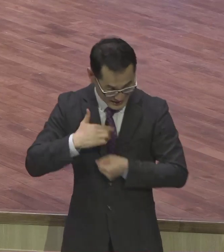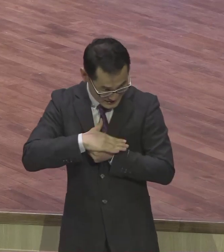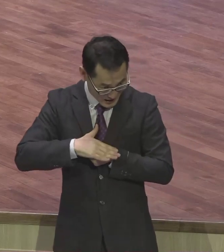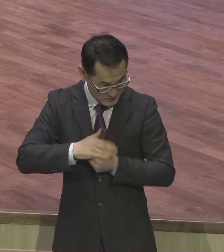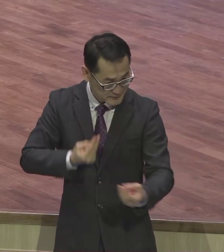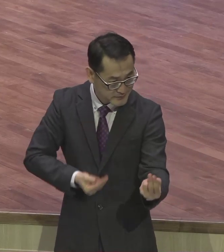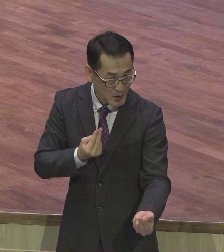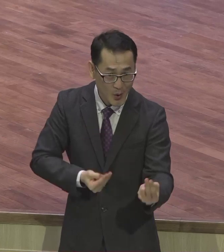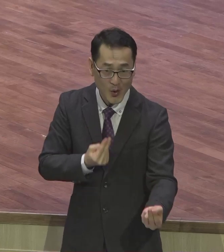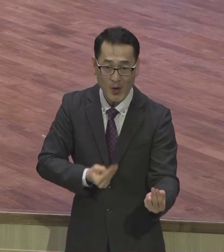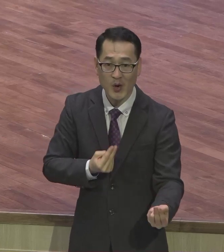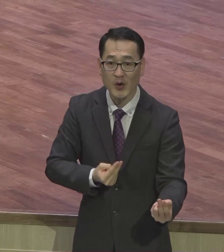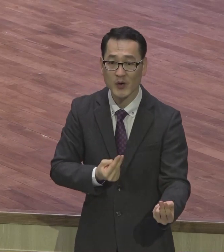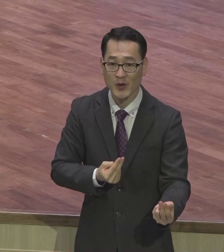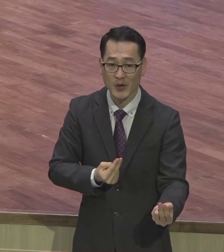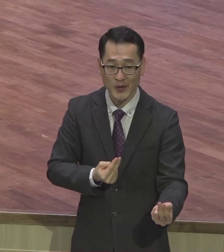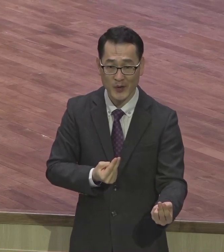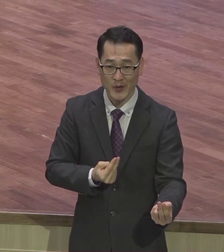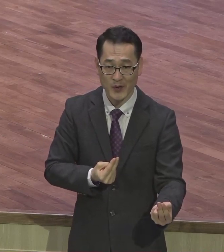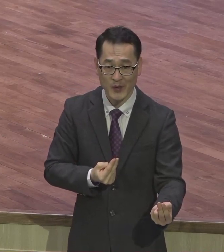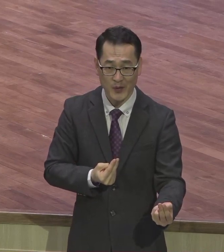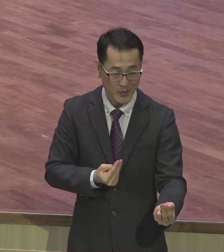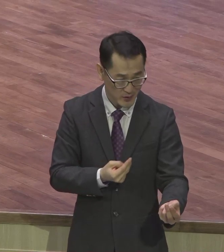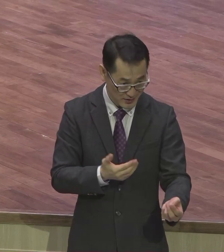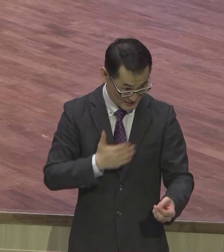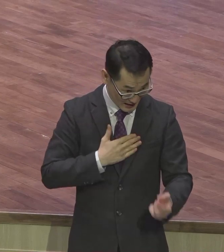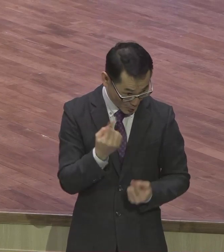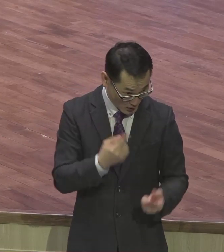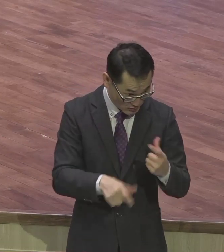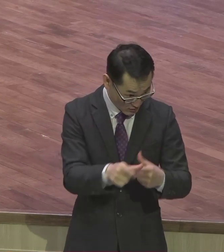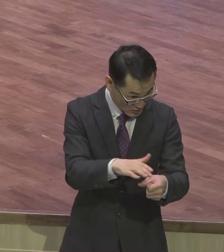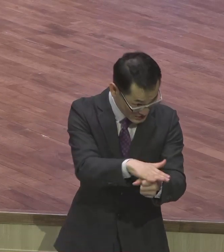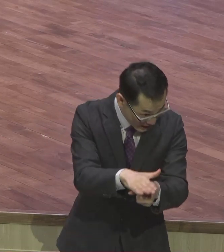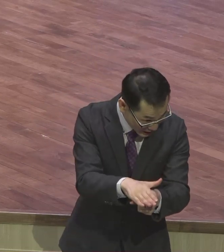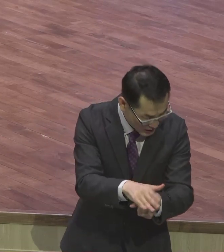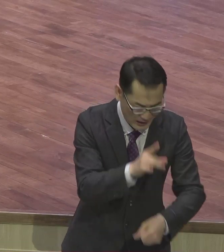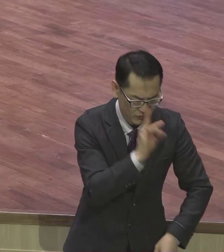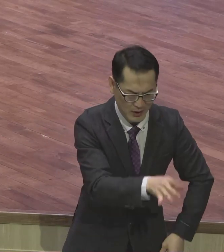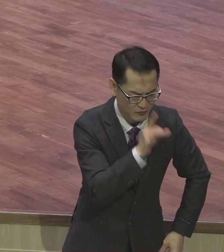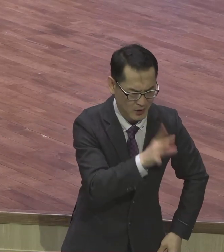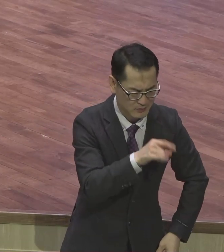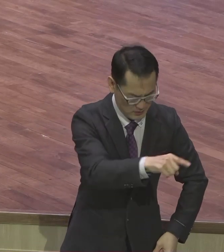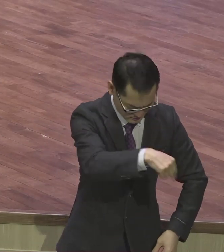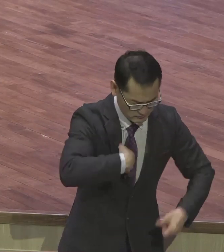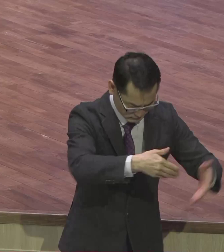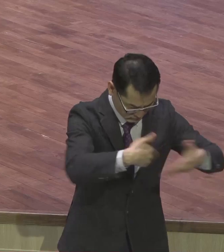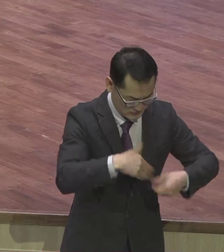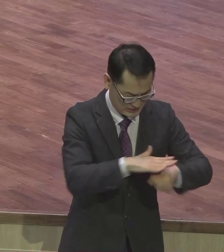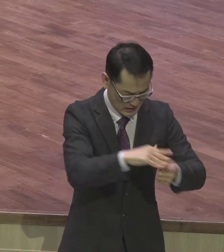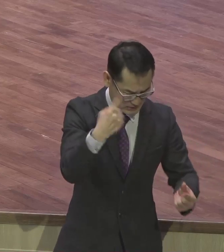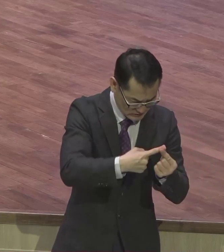그 어느 대상도 나보다 더 사랑하면 안 돼요. 질투 엄청 많은 분이지.